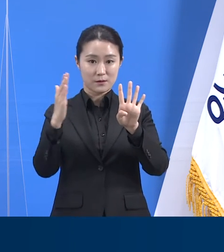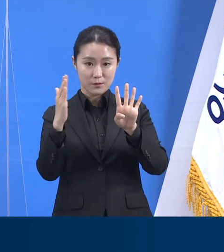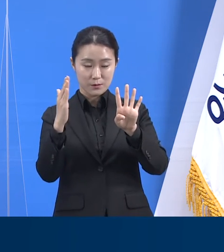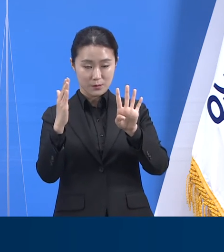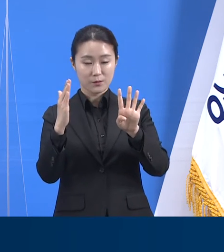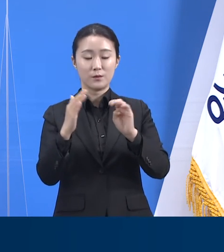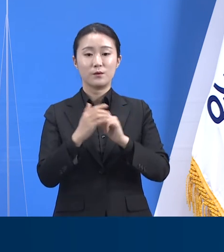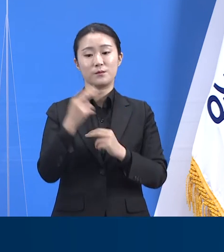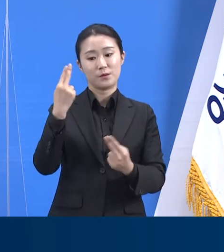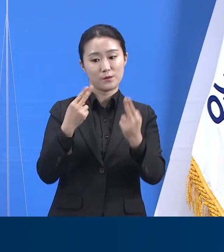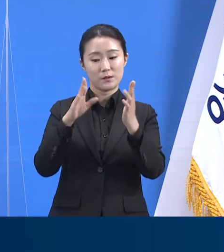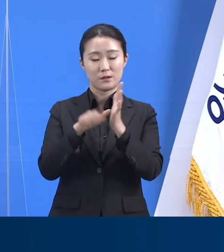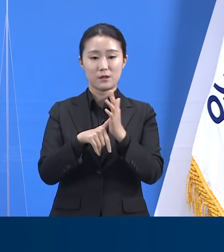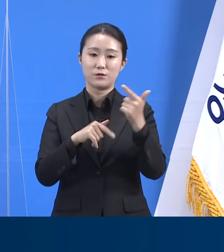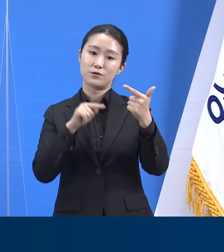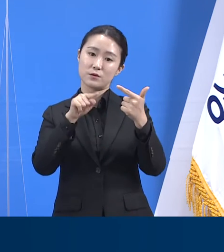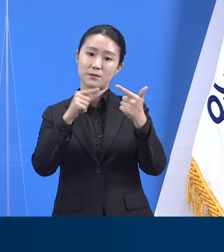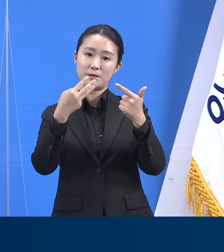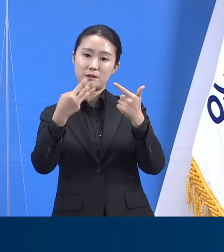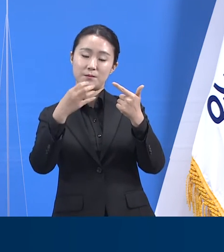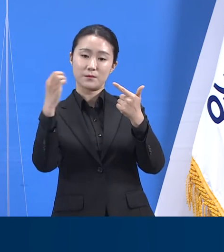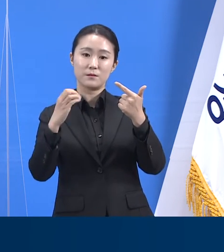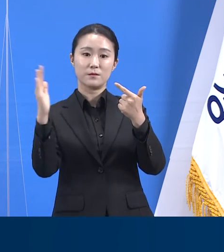.3%포인트 증가했습니다.